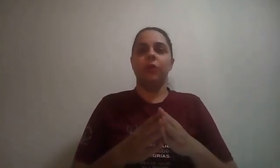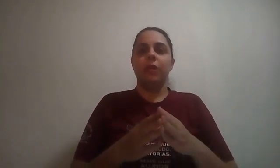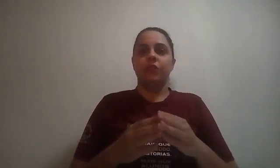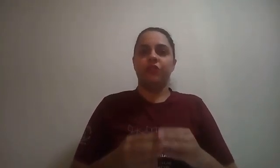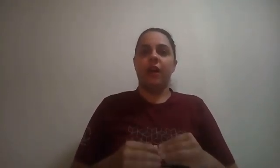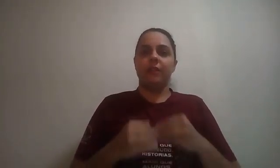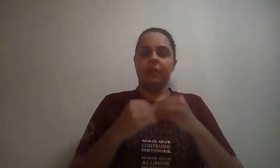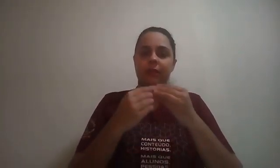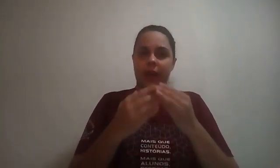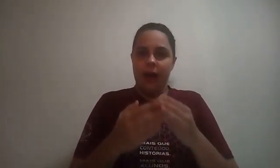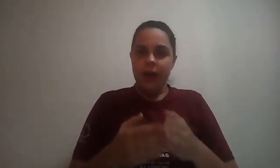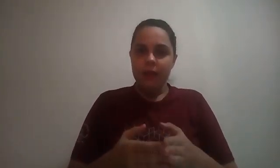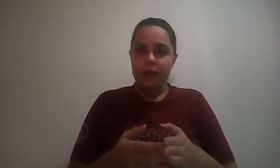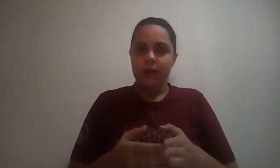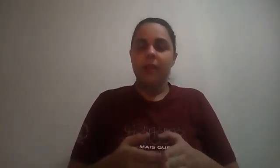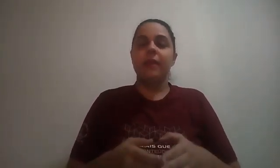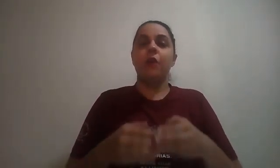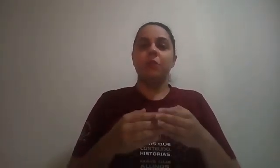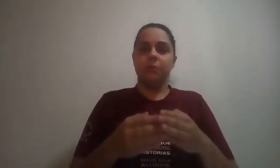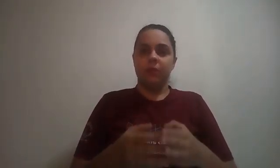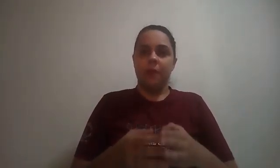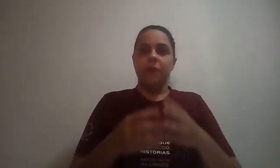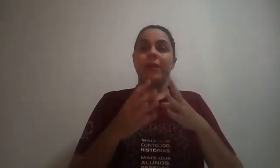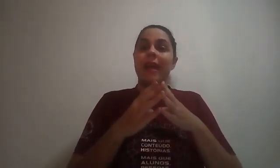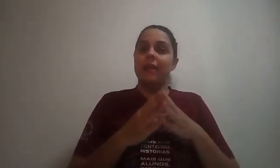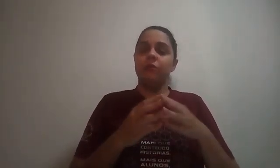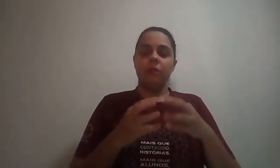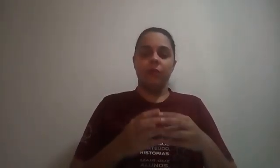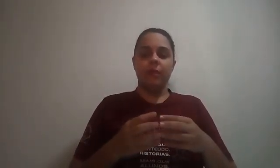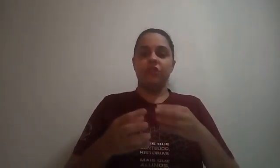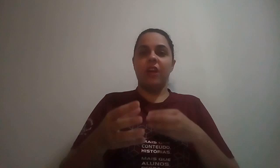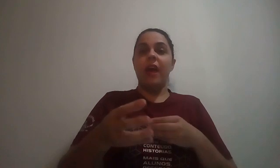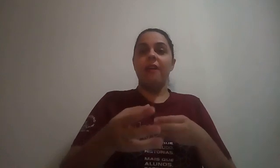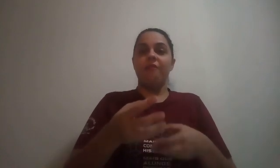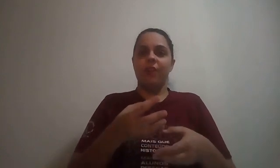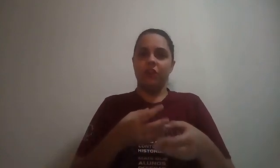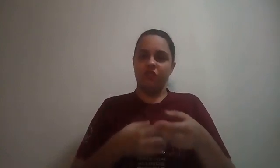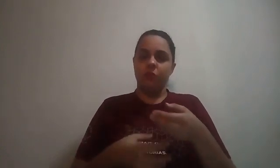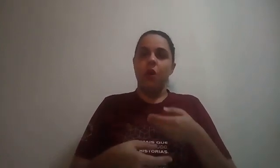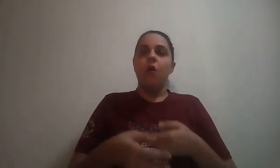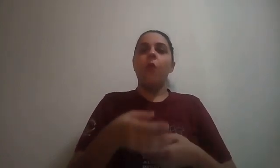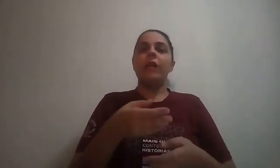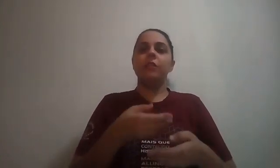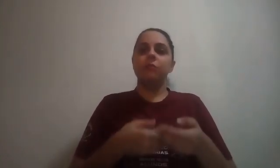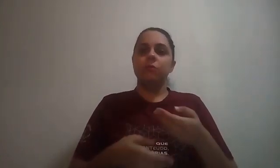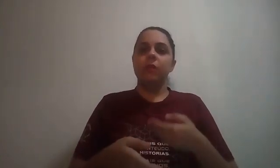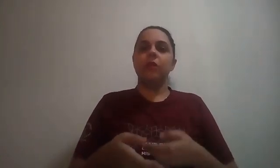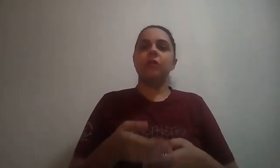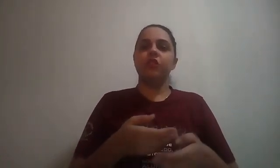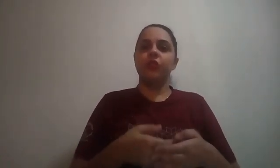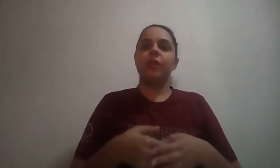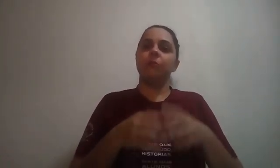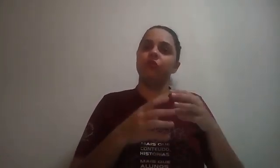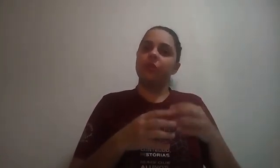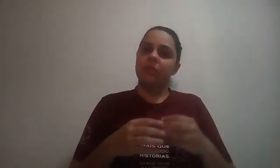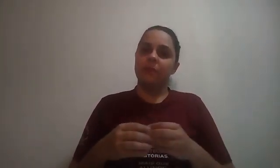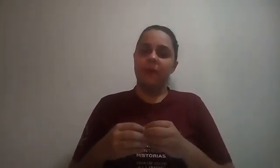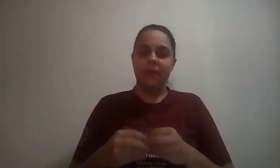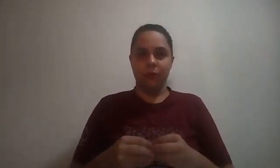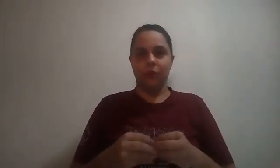já adiantar e, ao mesmo tempo, querendo que vocês já revejam o assunto que nós estudamos durante esse período.